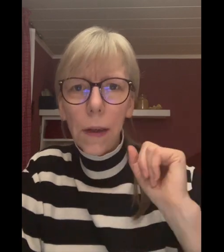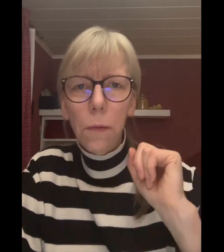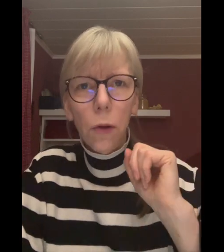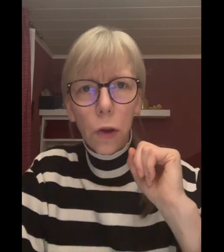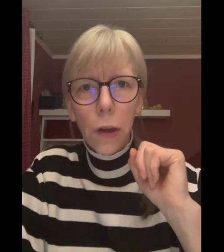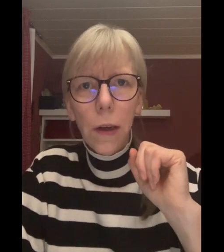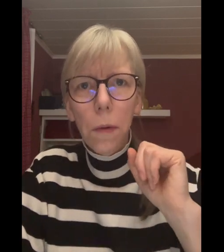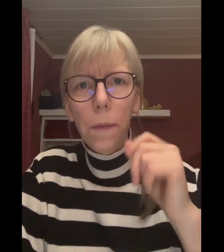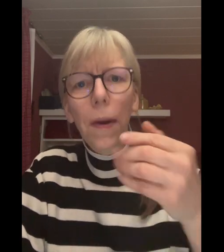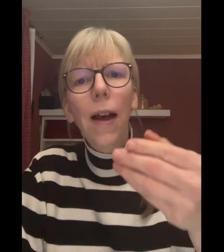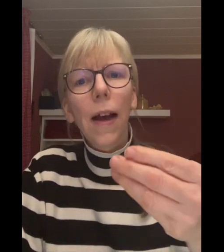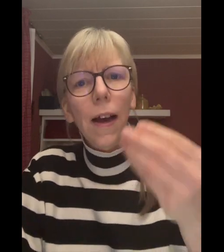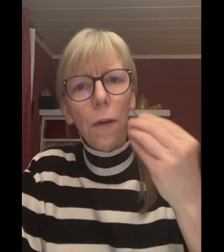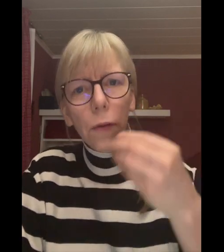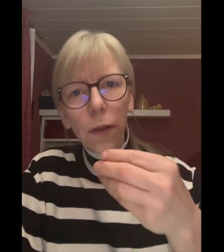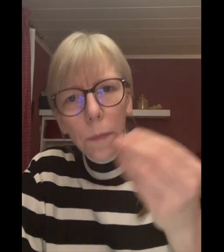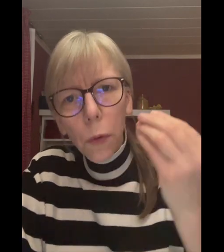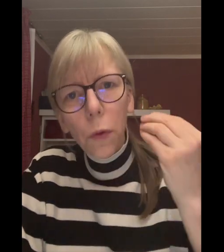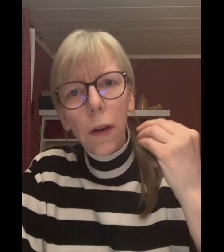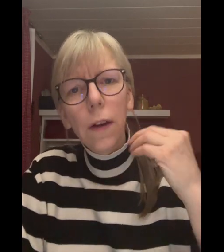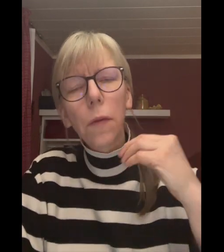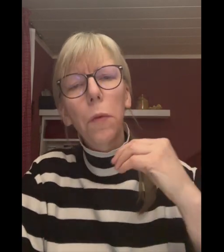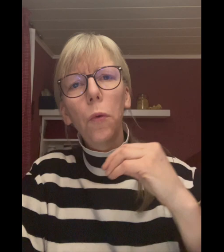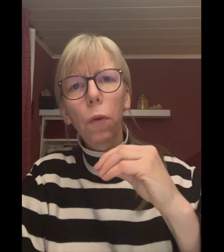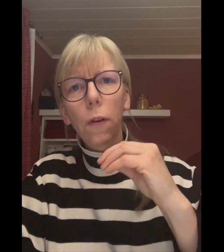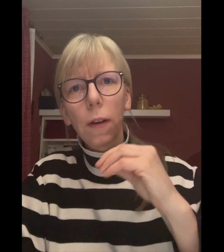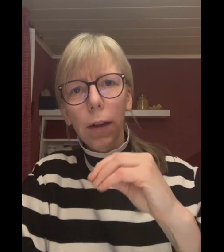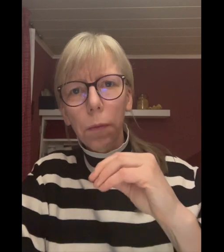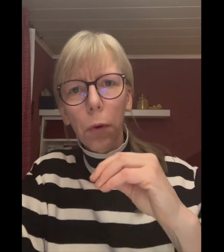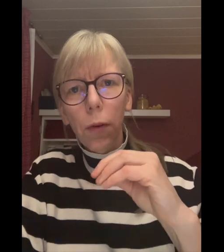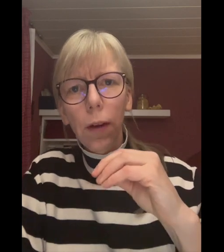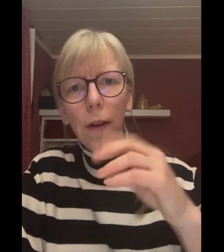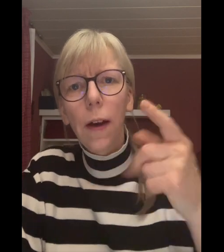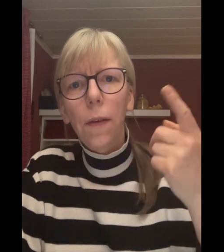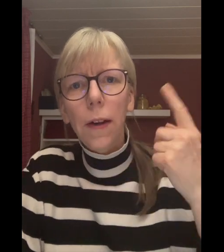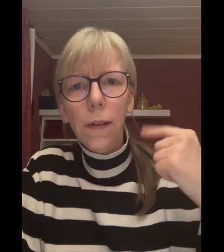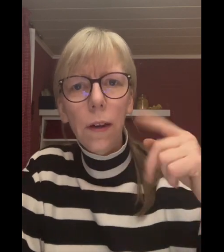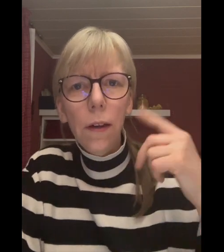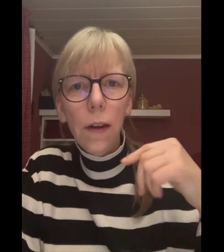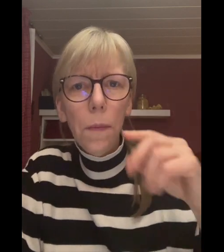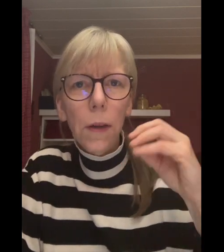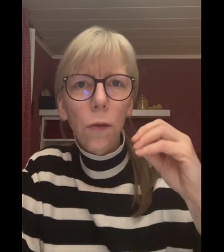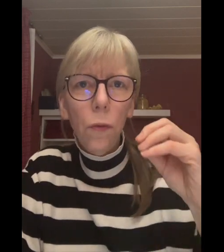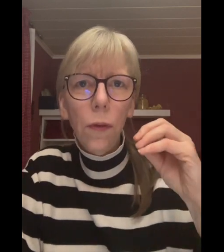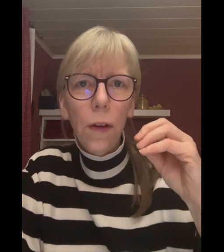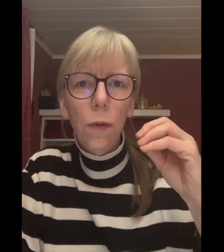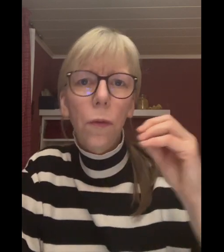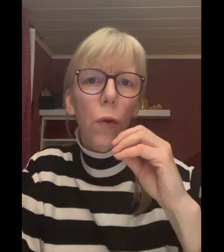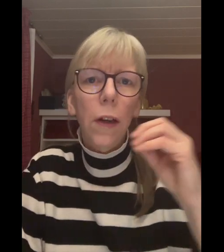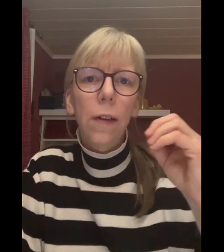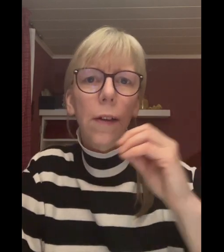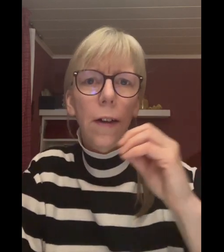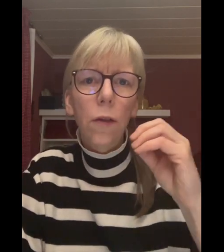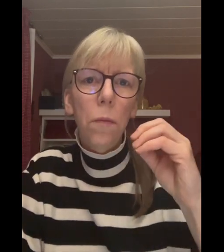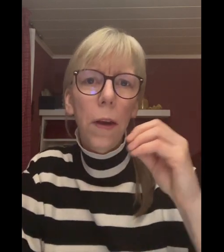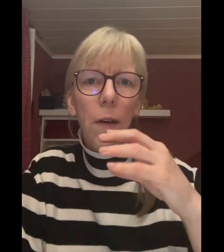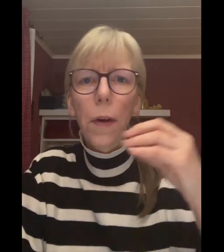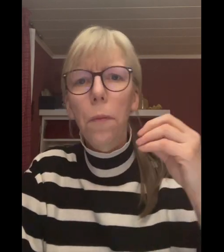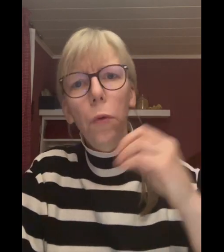eben schon stehen geblieben, rausnimmt und in das Blut transportiert, weil das Gehirn immer zusehen wird, wo kriegt das Calcium her, wenn im Blut